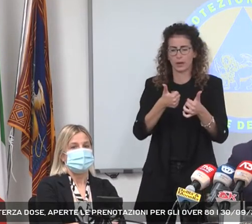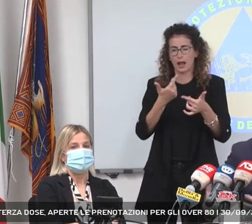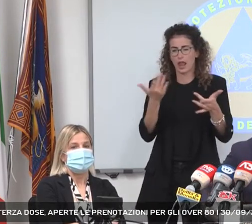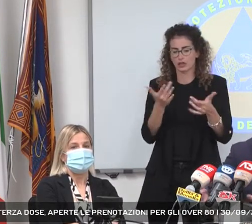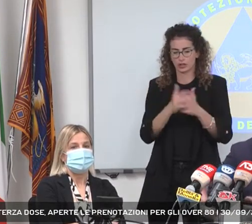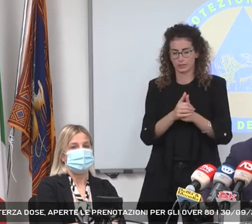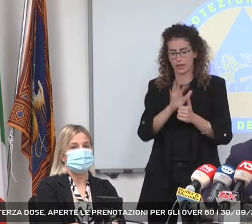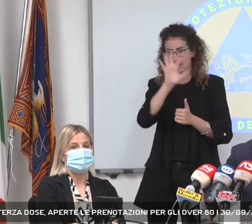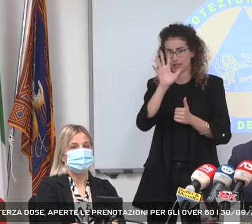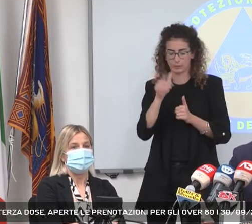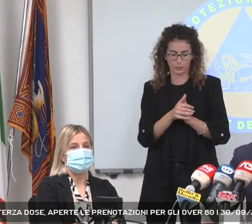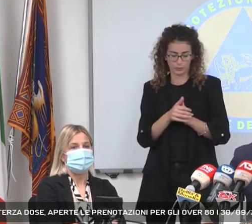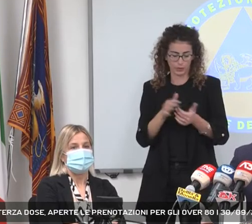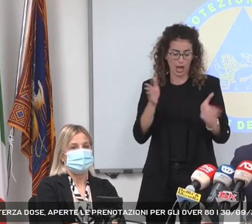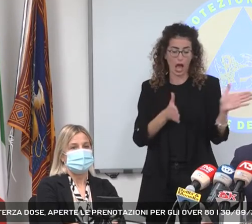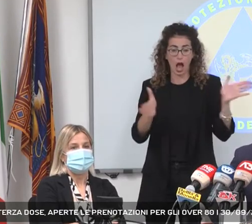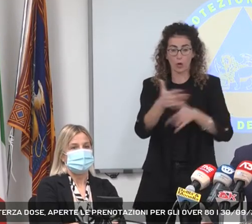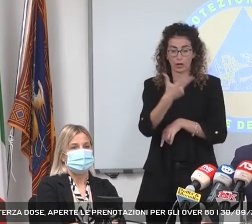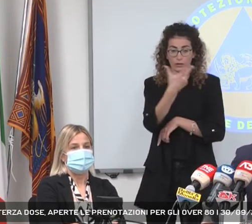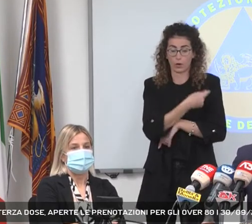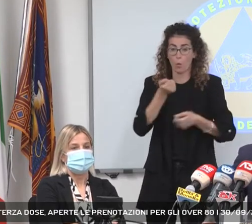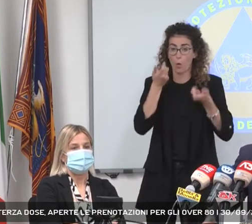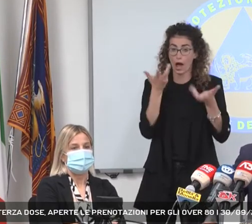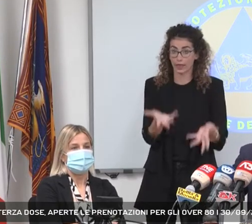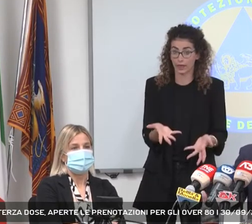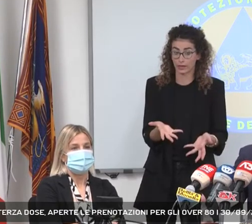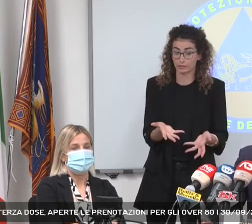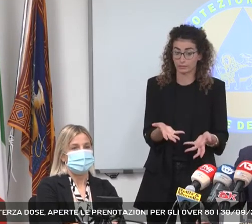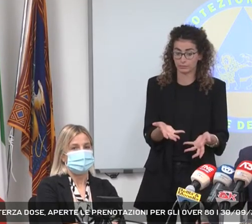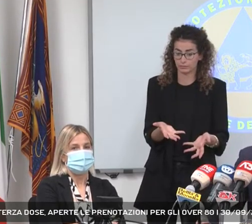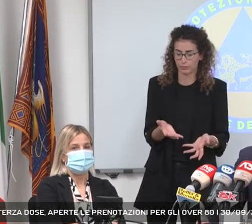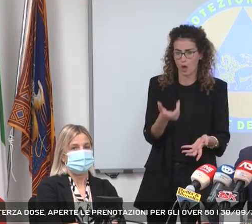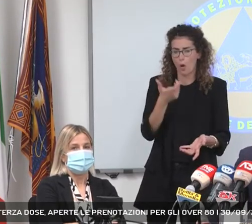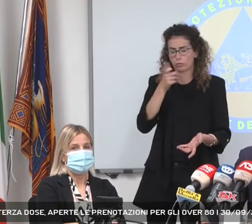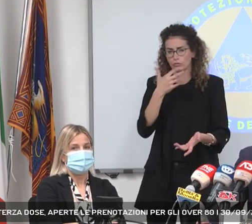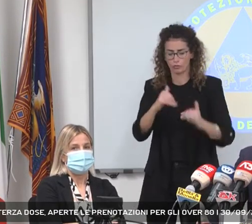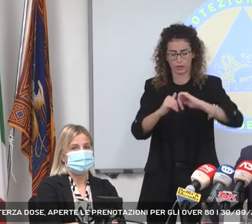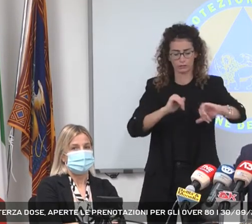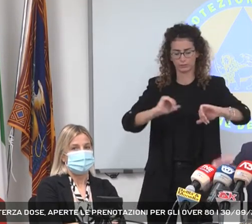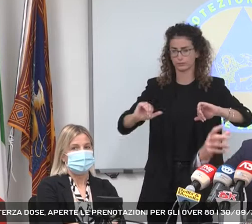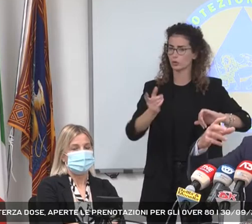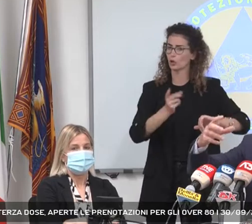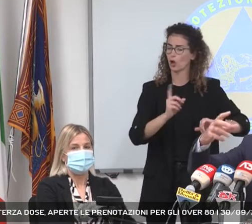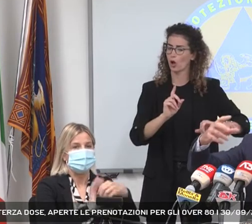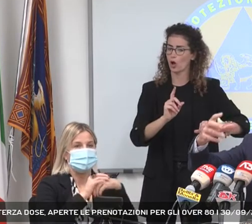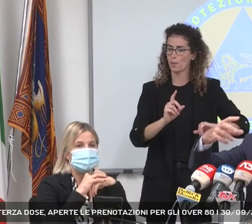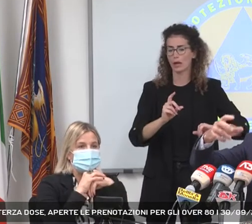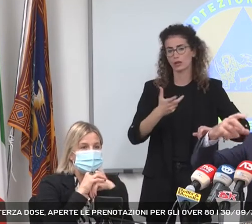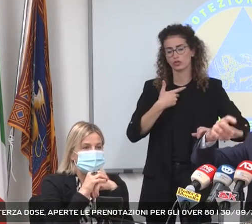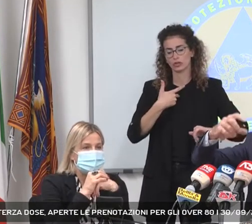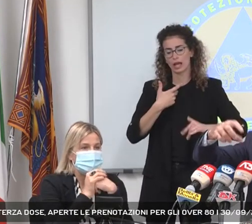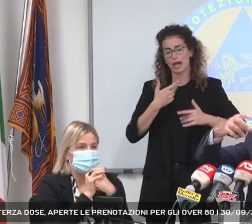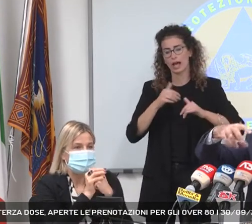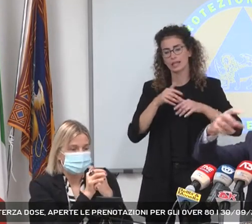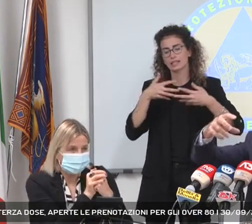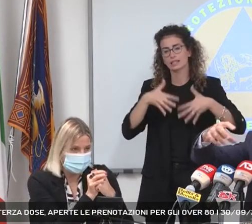quanti vaccinati ci sono in quell'aula, ma non in via discriminatoria, per applicare un algoritmo che dice che la